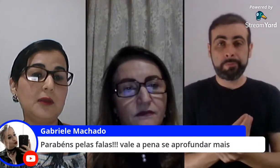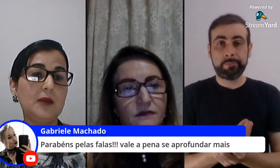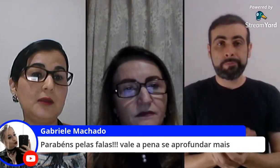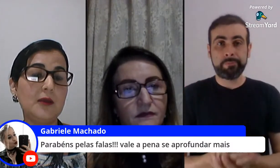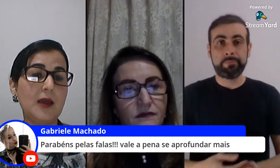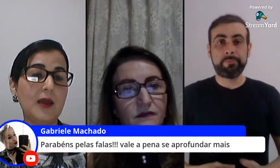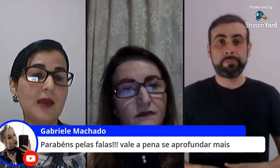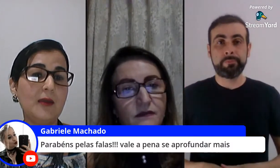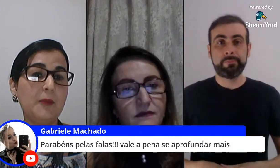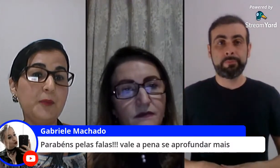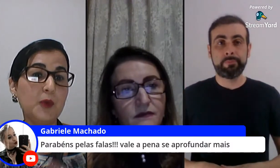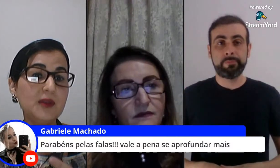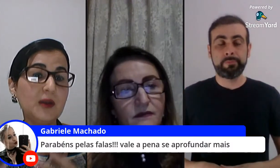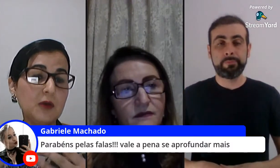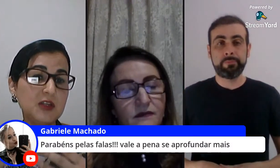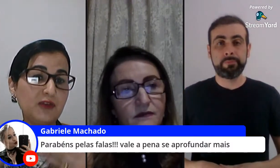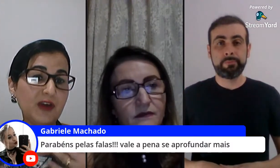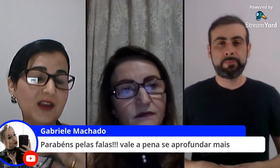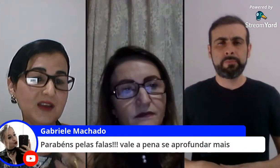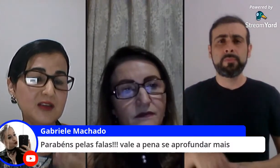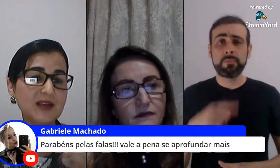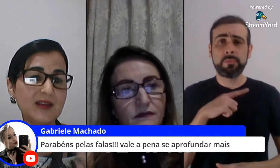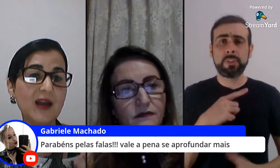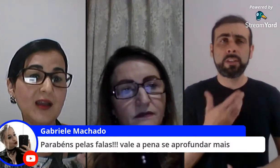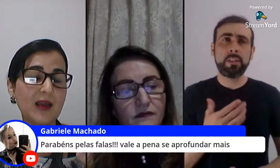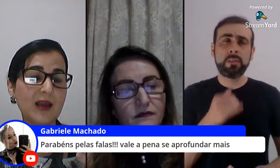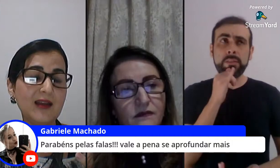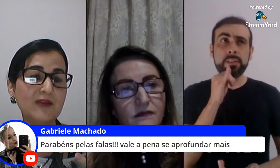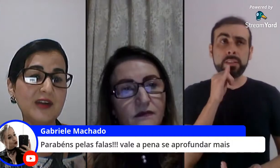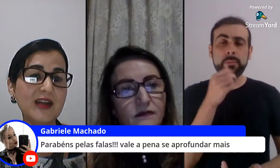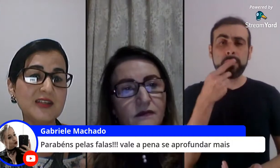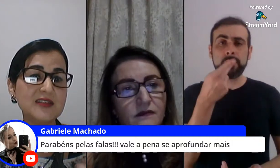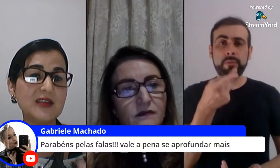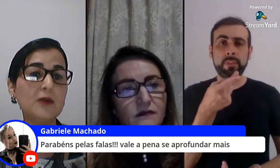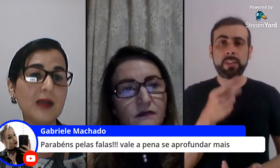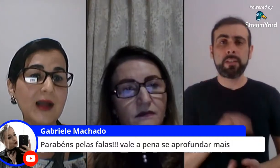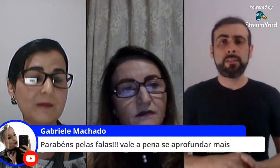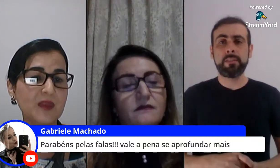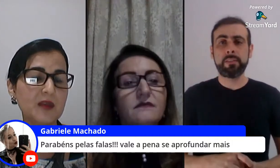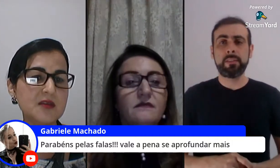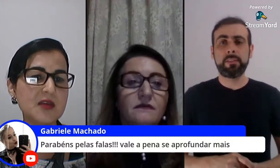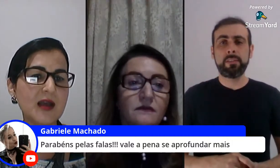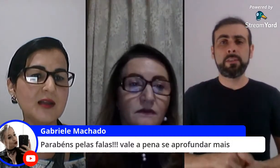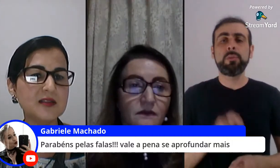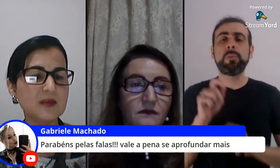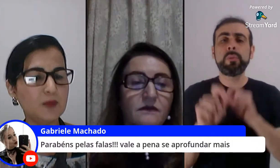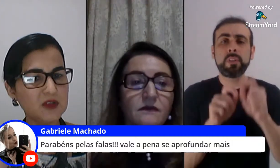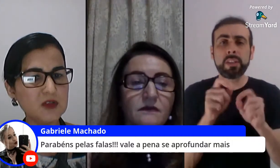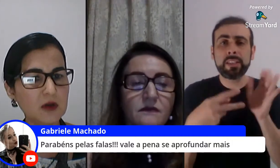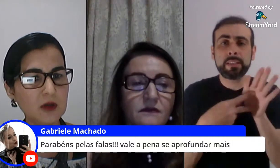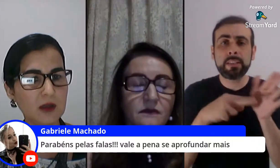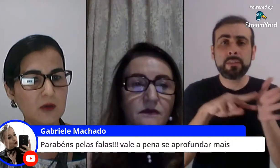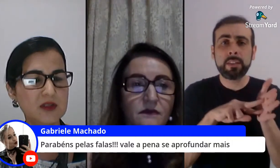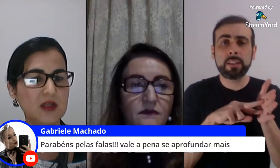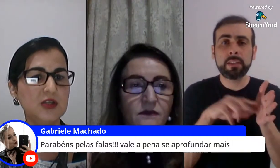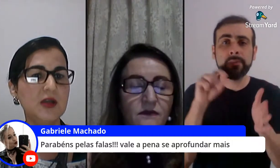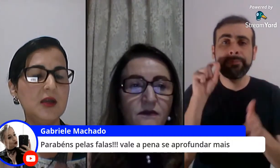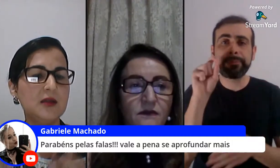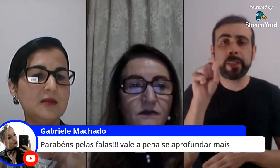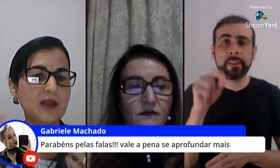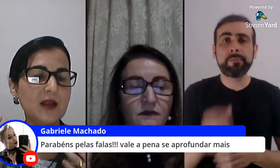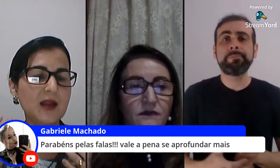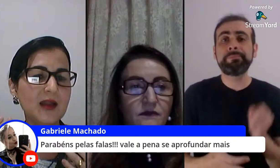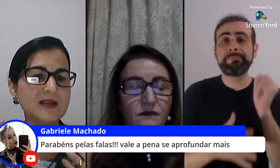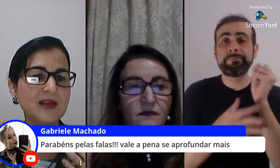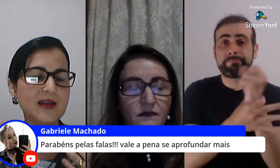que é quando a gente fala isso é na verdade assegurar que elas se posicionem ou seja